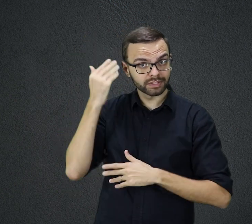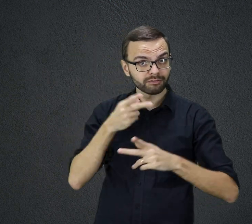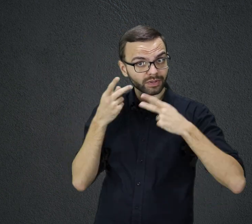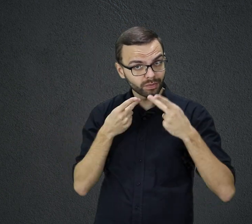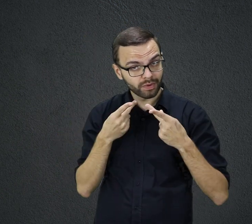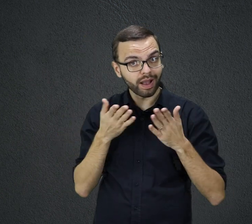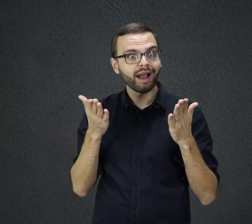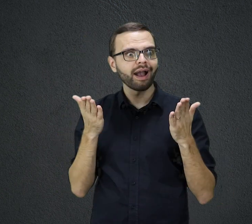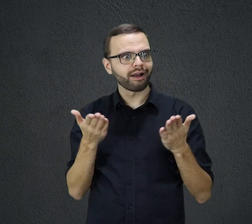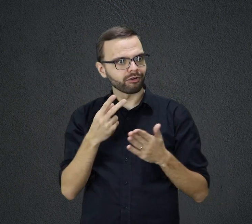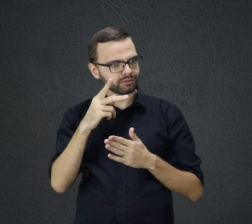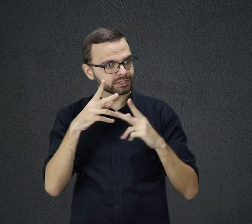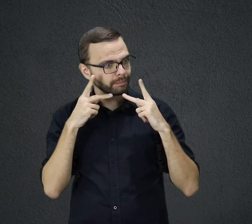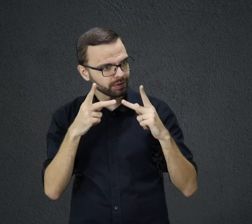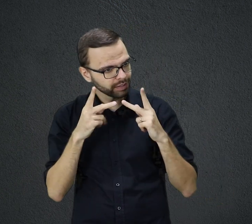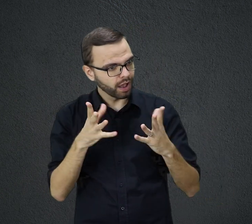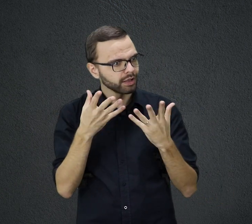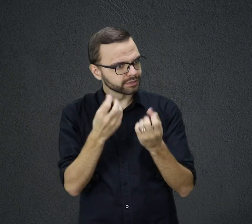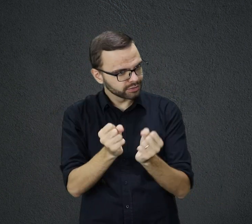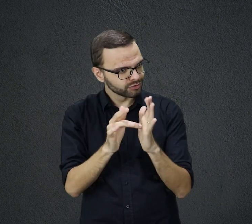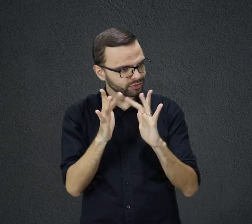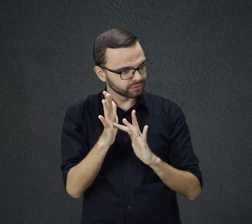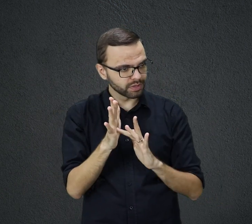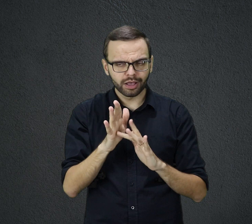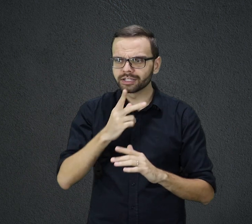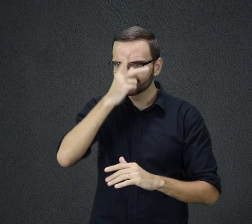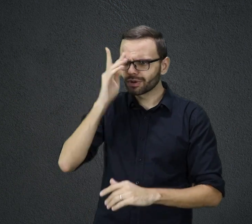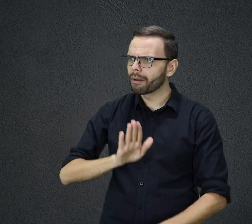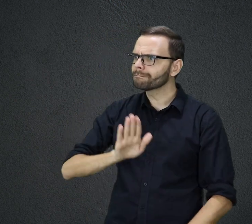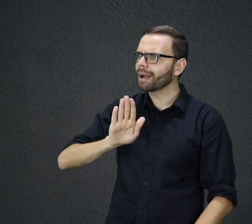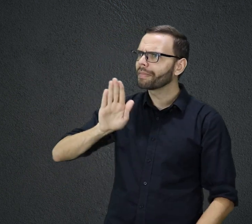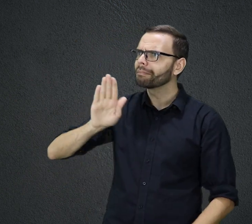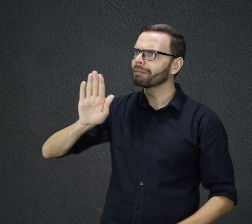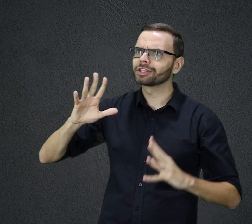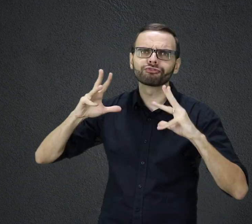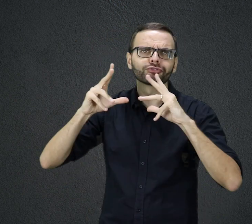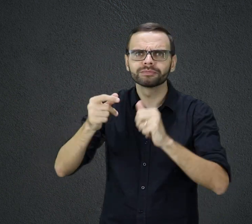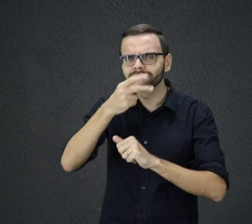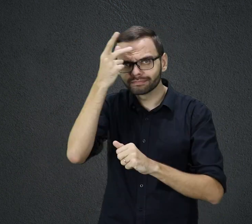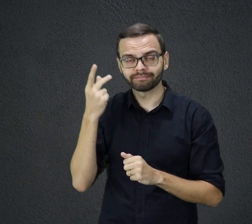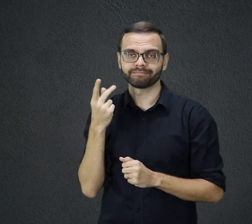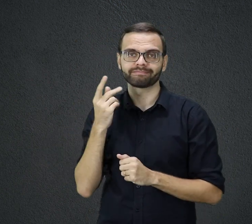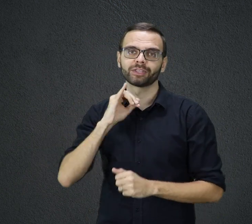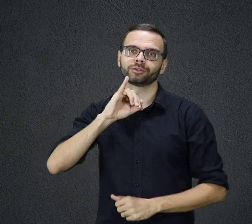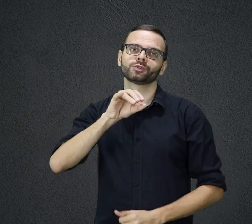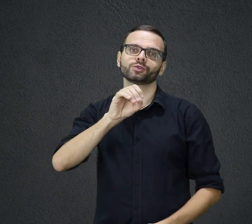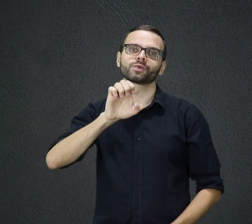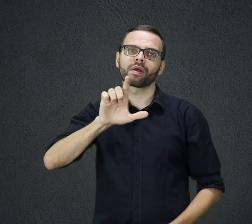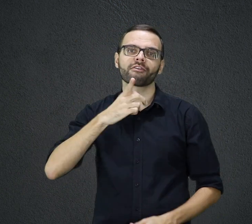amor de Deus. Também conforme Joel já tinha anunciado, todo aquele que invocar o nome do Senhor será salvo.